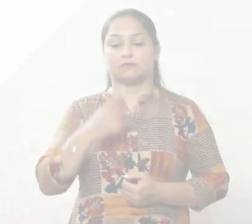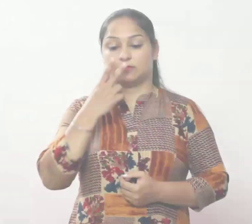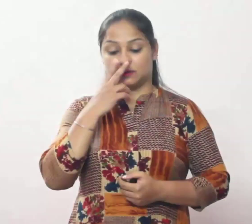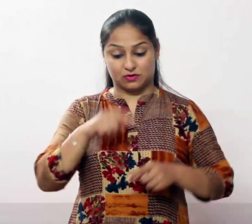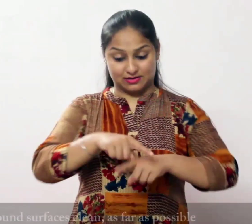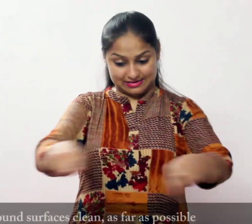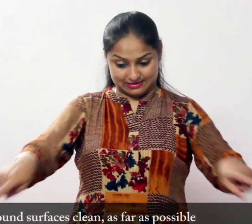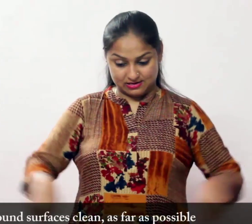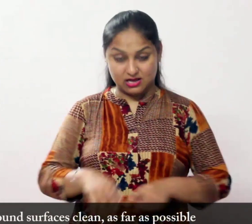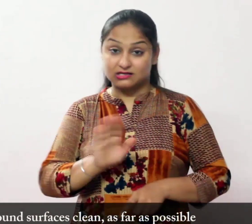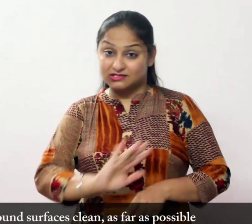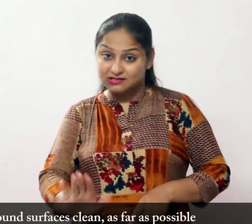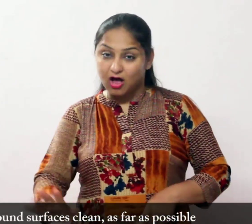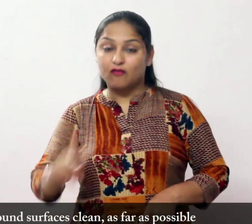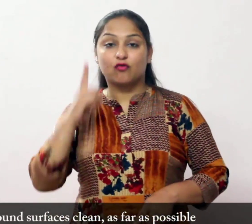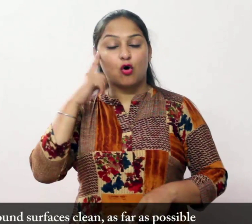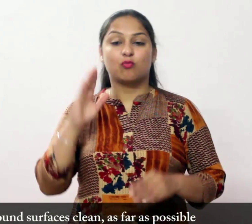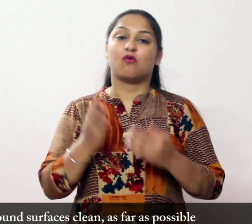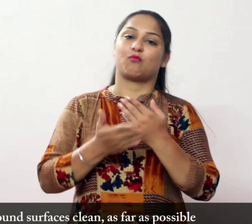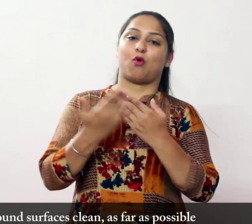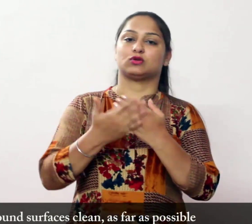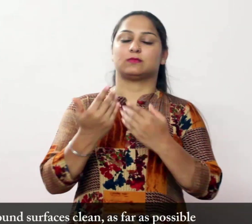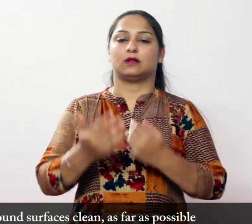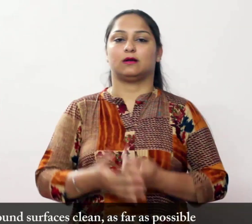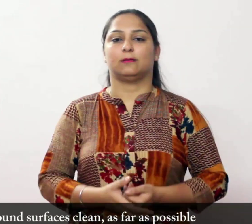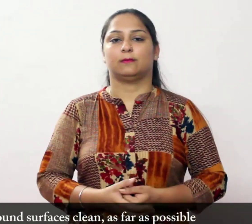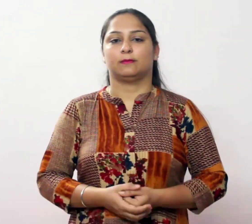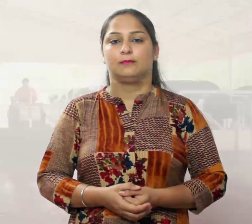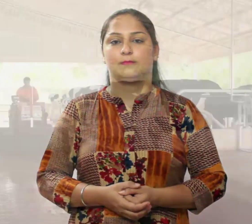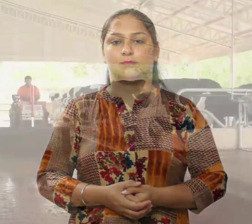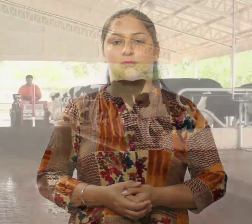जहां तक संबव हो, जमीनी सत्हों को साफ रखें